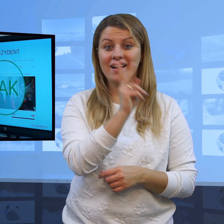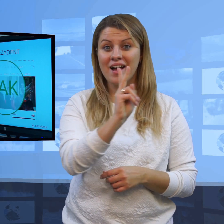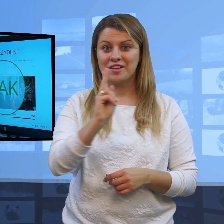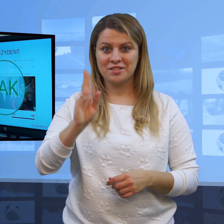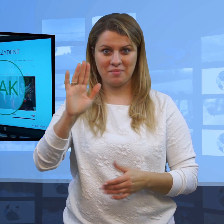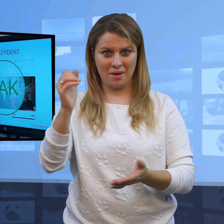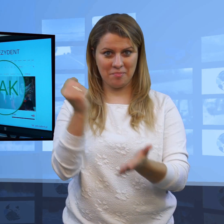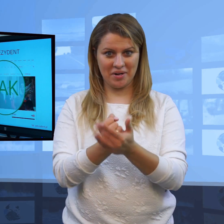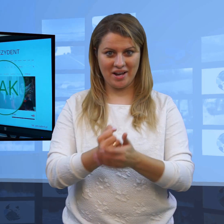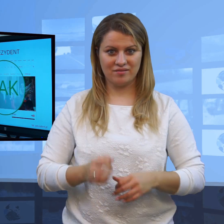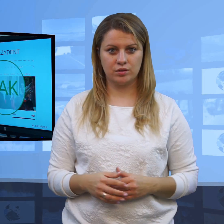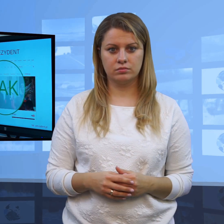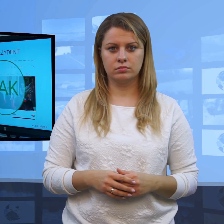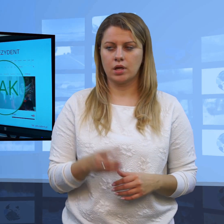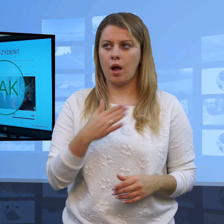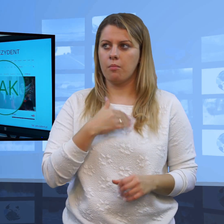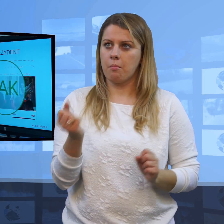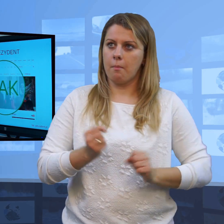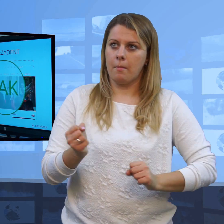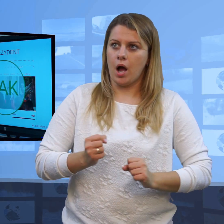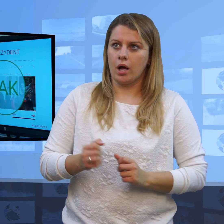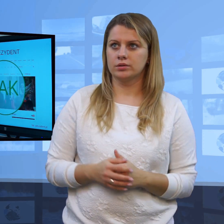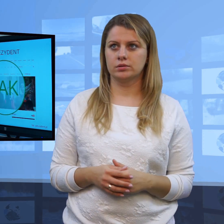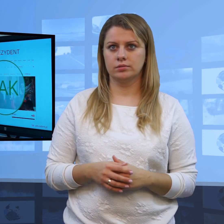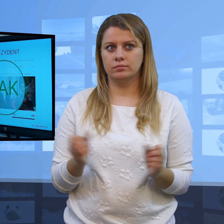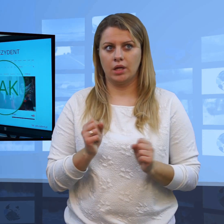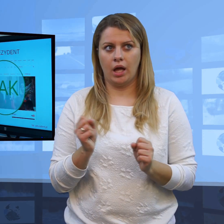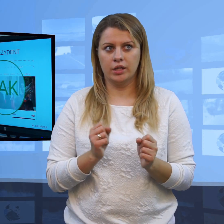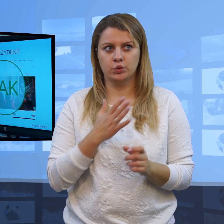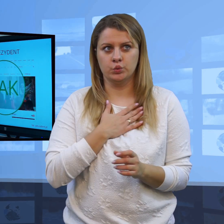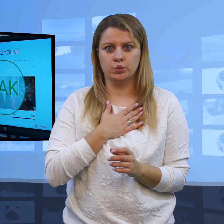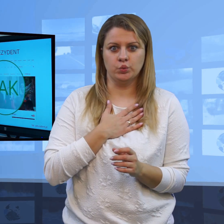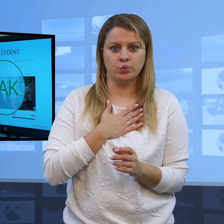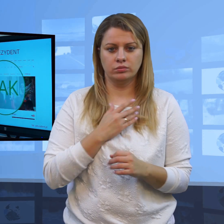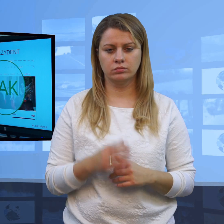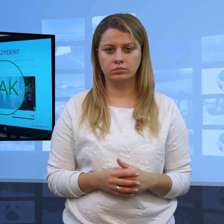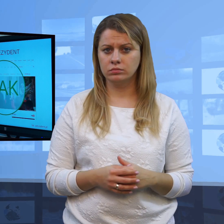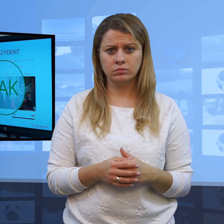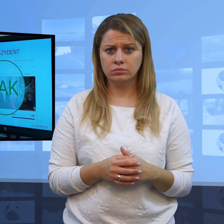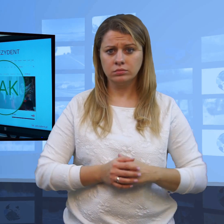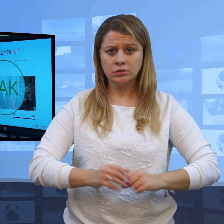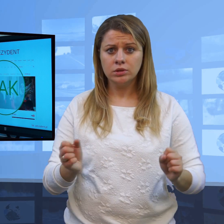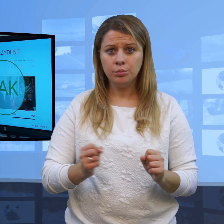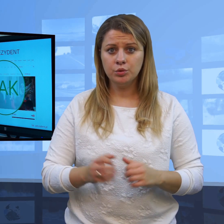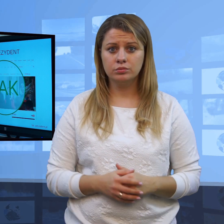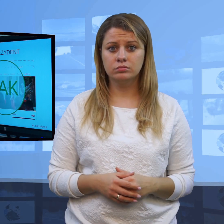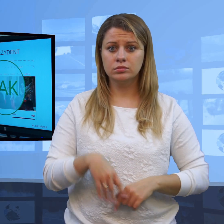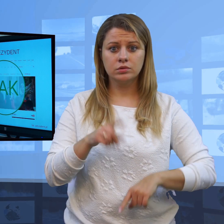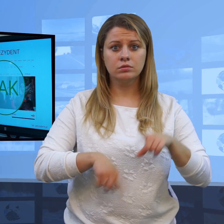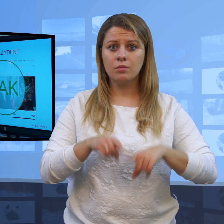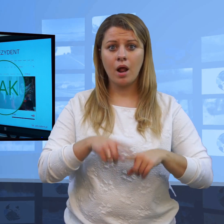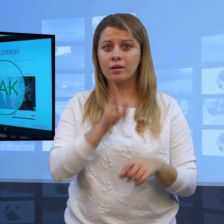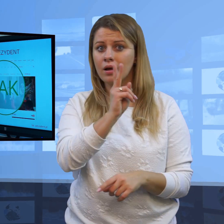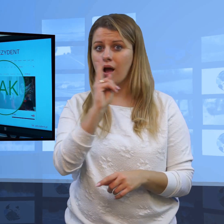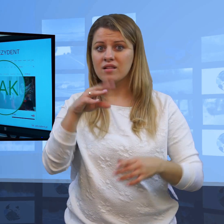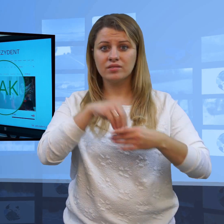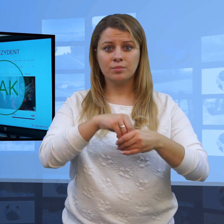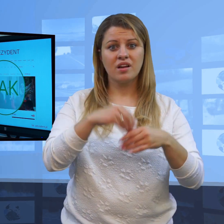każdy z nas ma takie prawo, proszę się nie bać próbować, bo każda z tych instytucji odpowiada